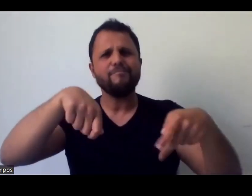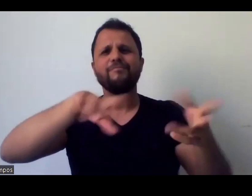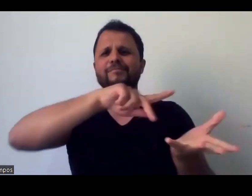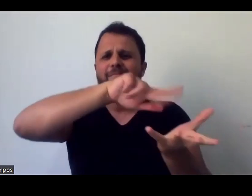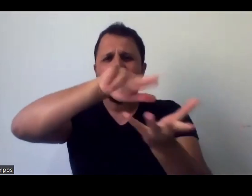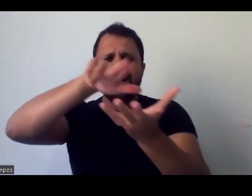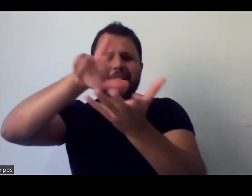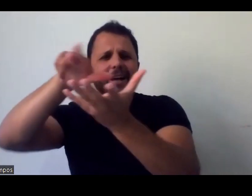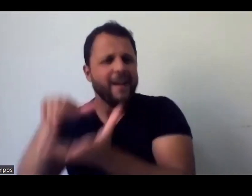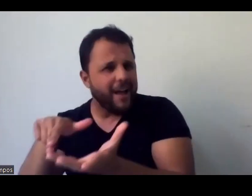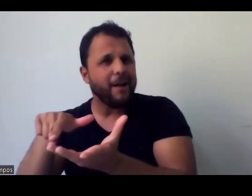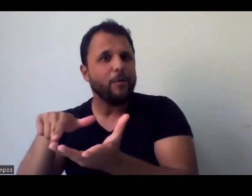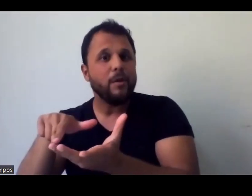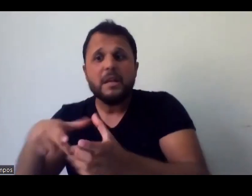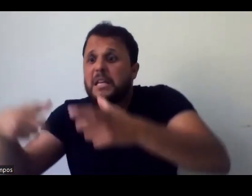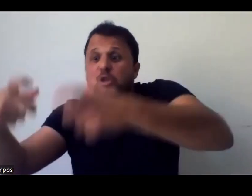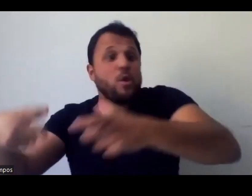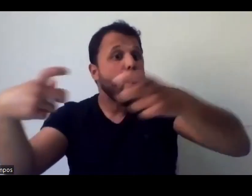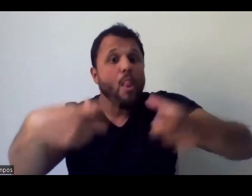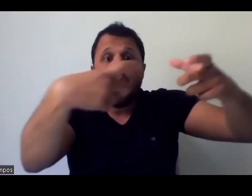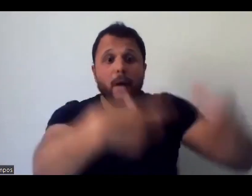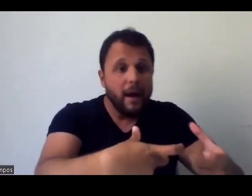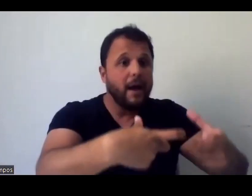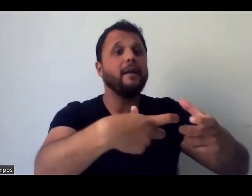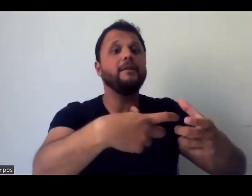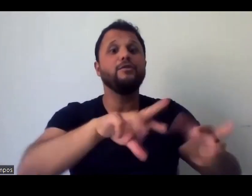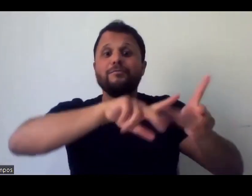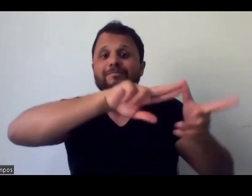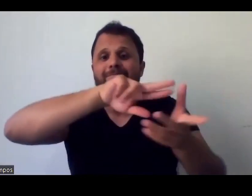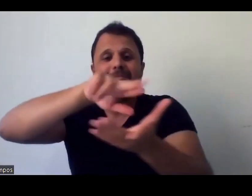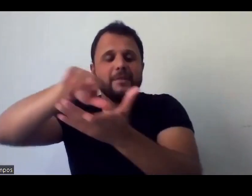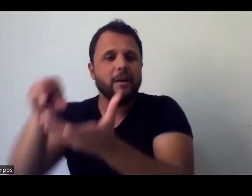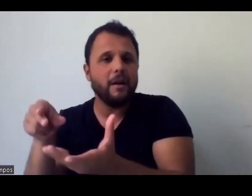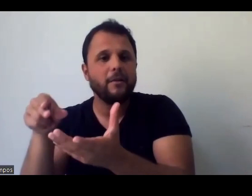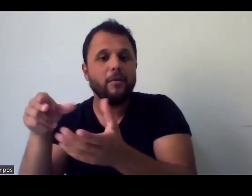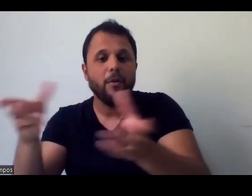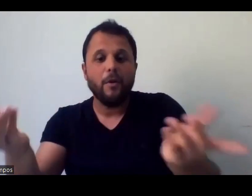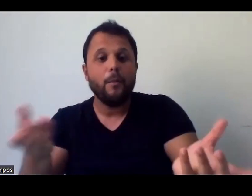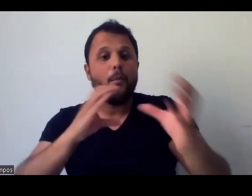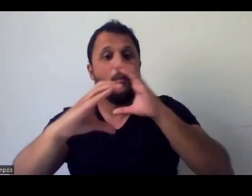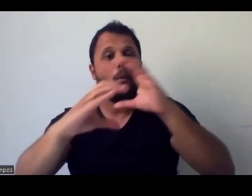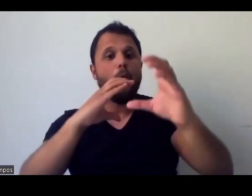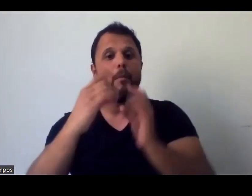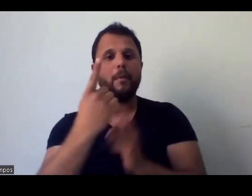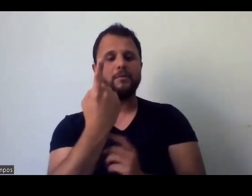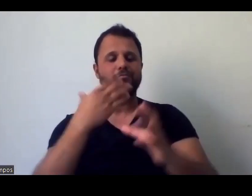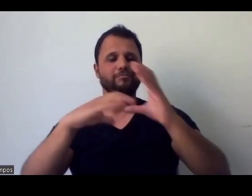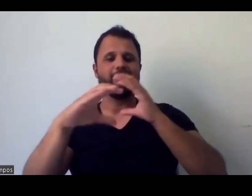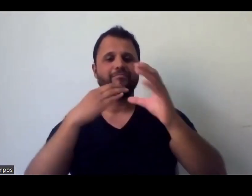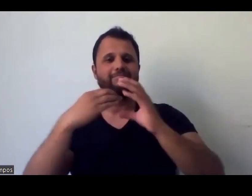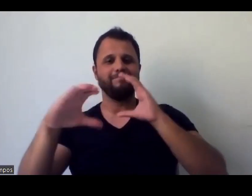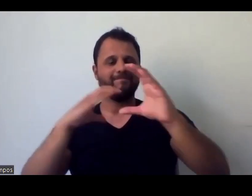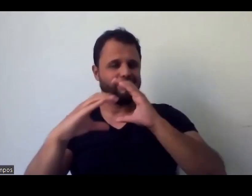de origens diversas para uma só comunicação, uma só